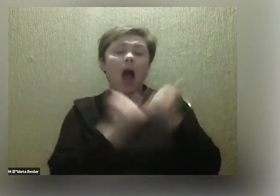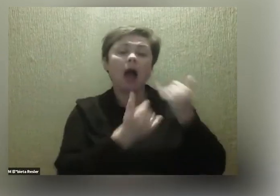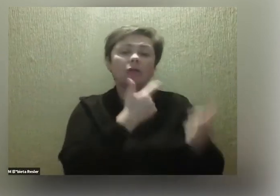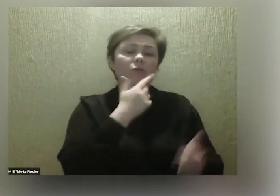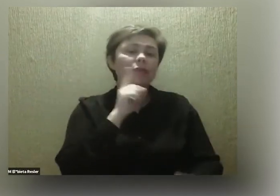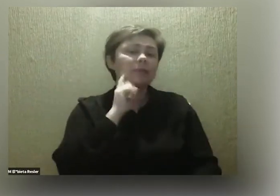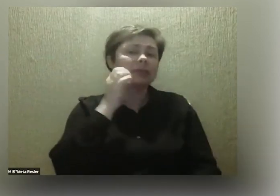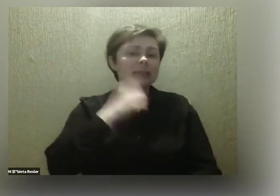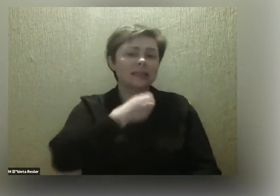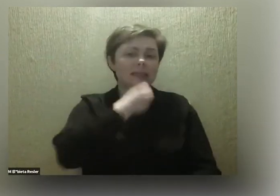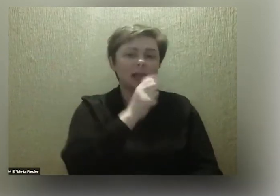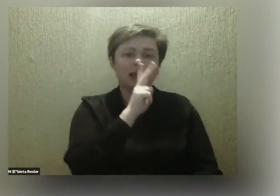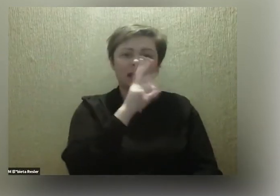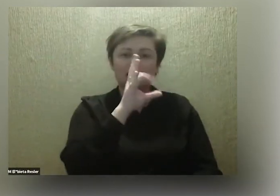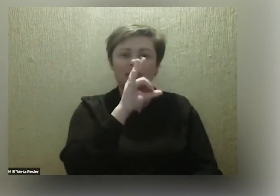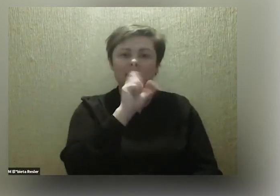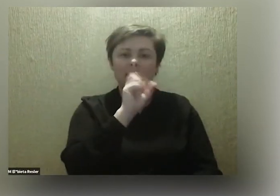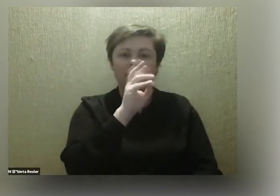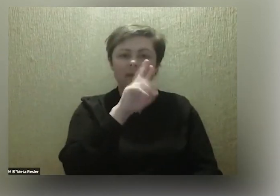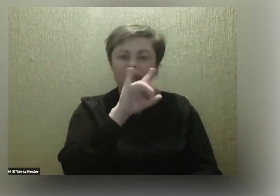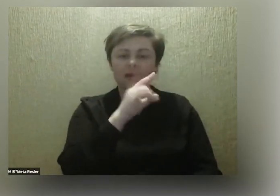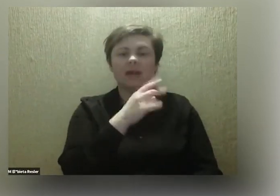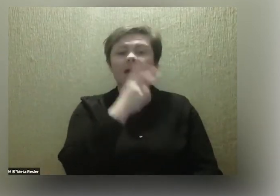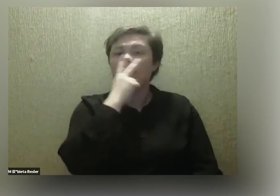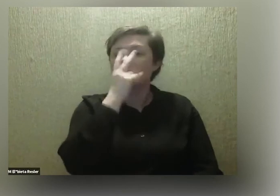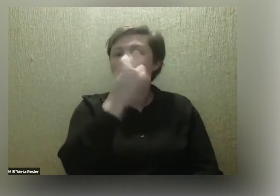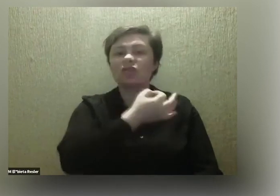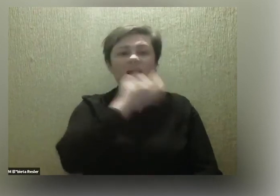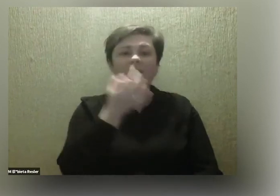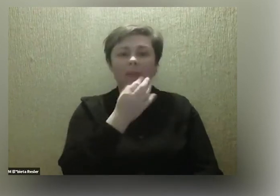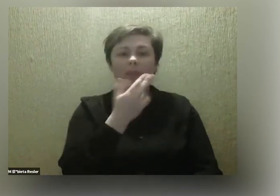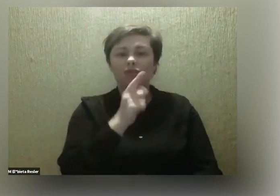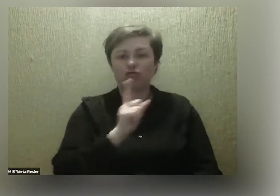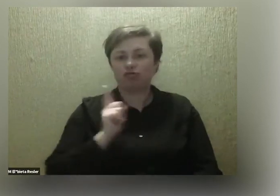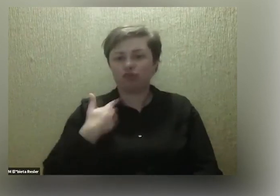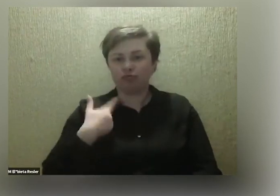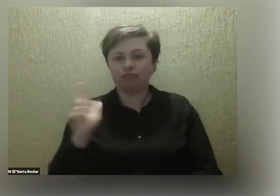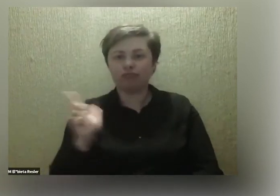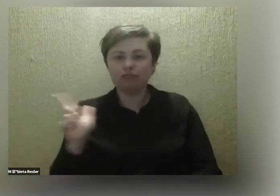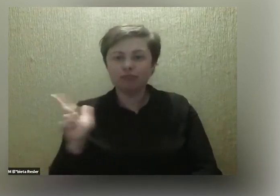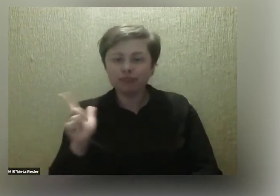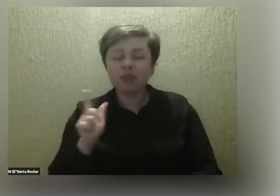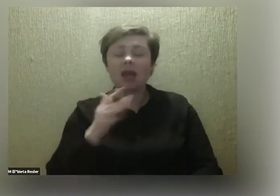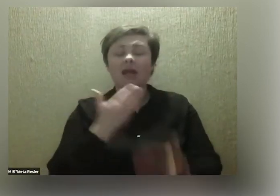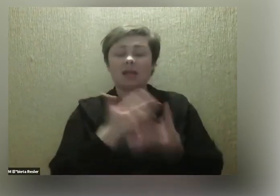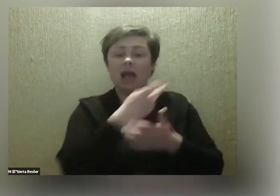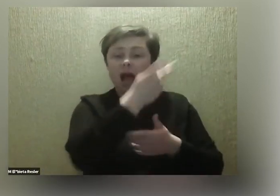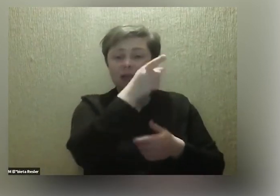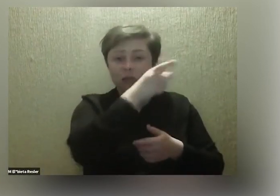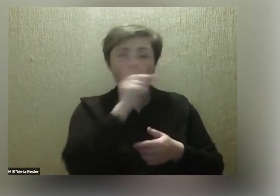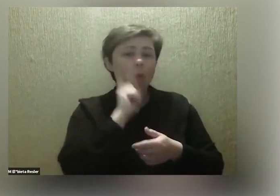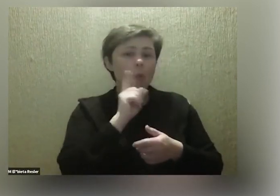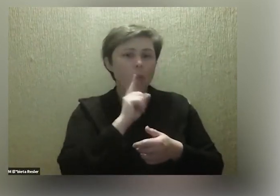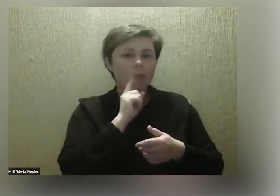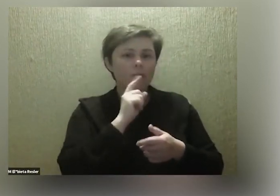on widzi zdecydowanie lepiej niż my. W związku z tym siłą rzeczy w tym świecie wizualnym będzie bardziej.